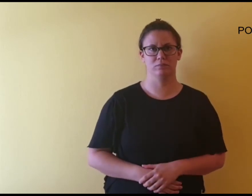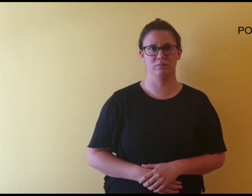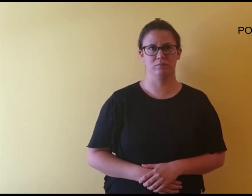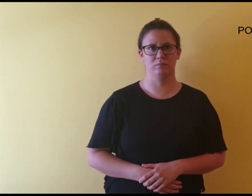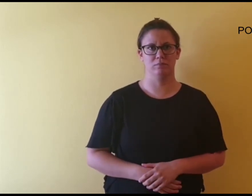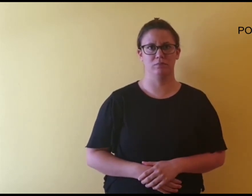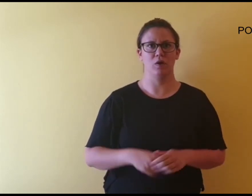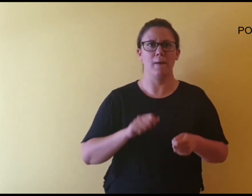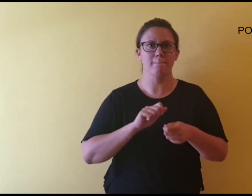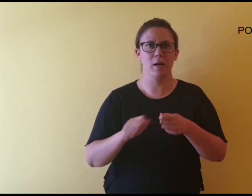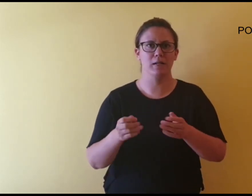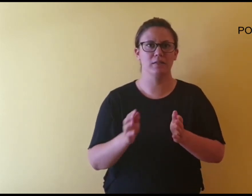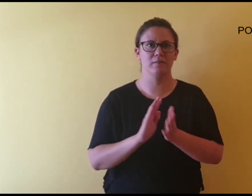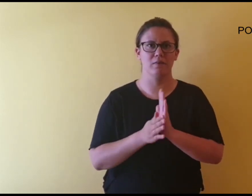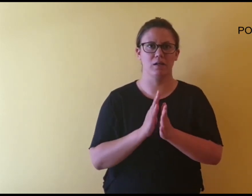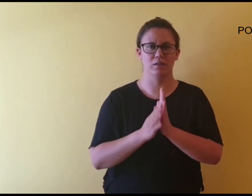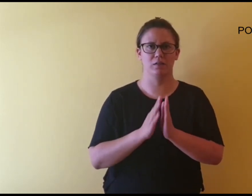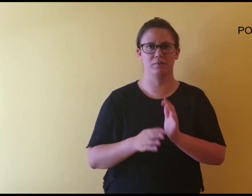Potpaliti vatru.